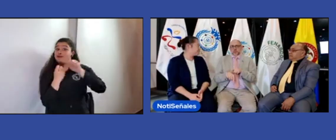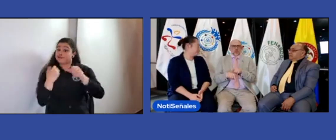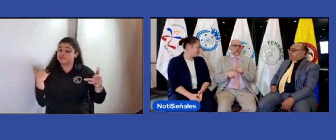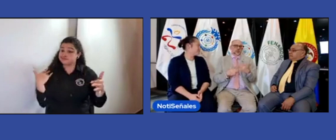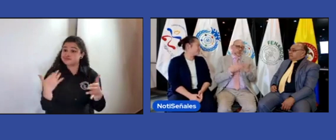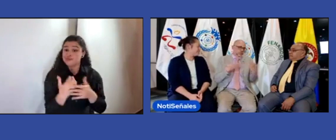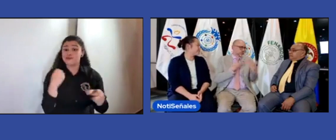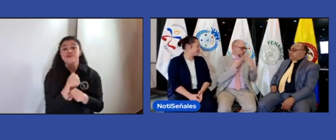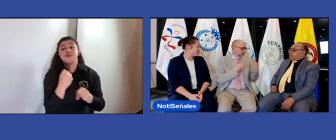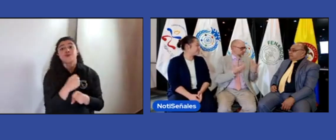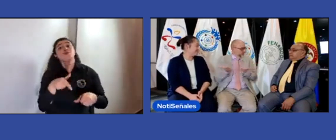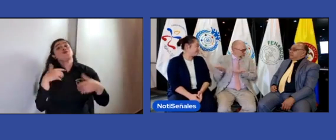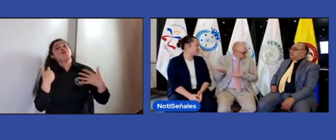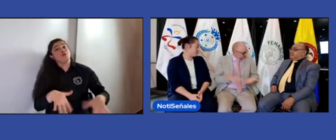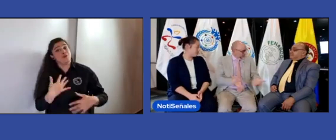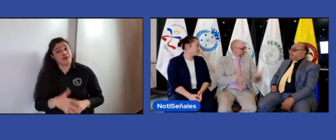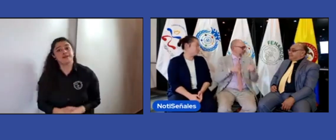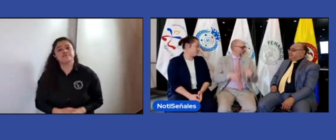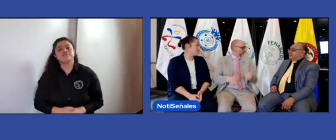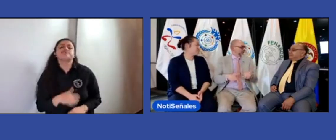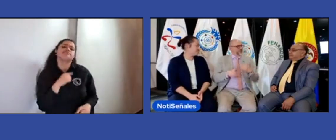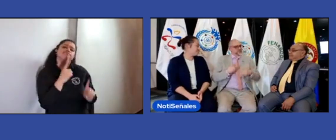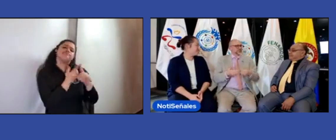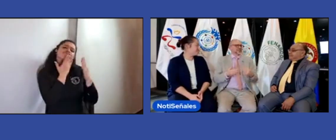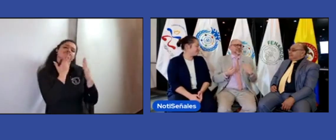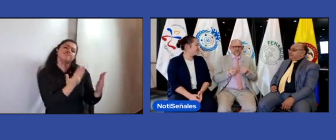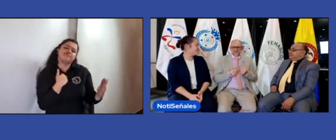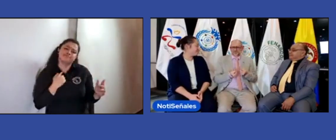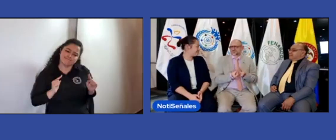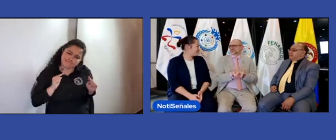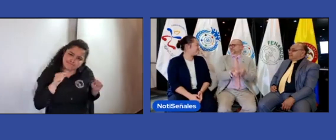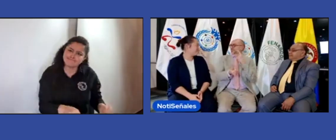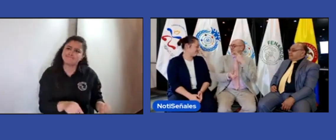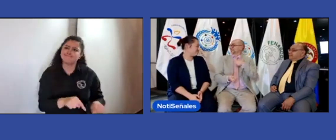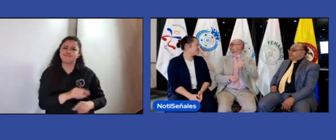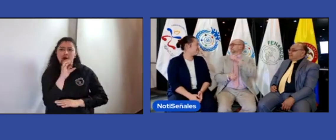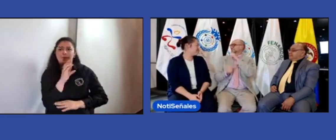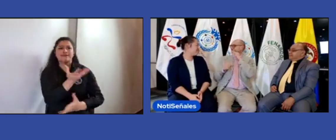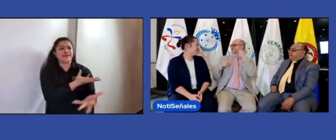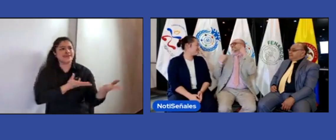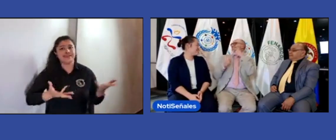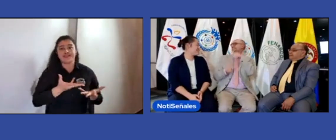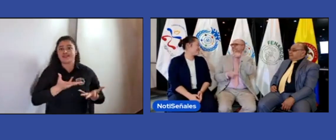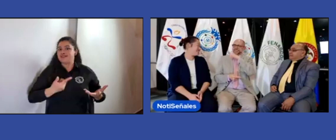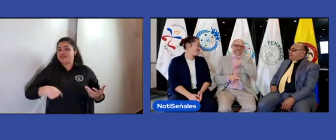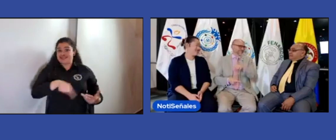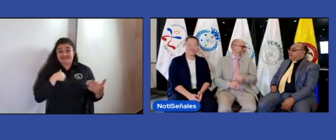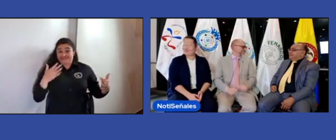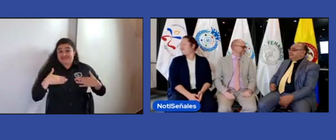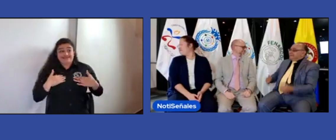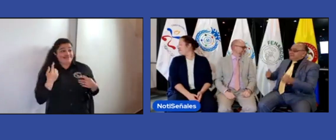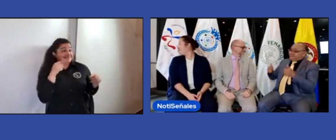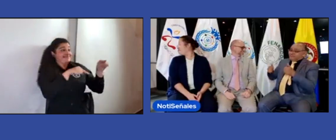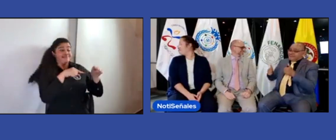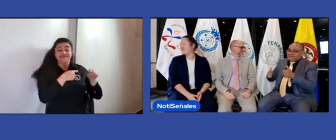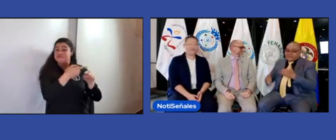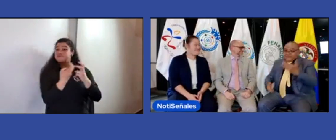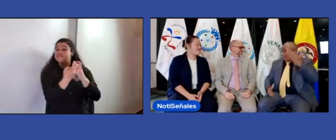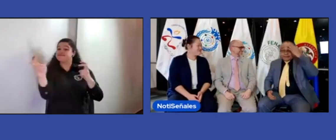igual que estos años entonces pues le damos las gracias Henry por habernos invitado a Colombia la verdad que todos los miembros de la junta están muy